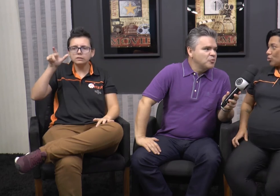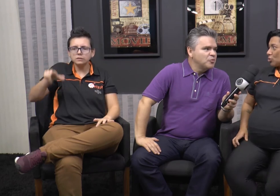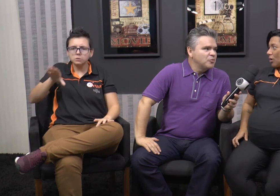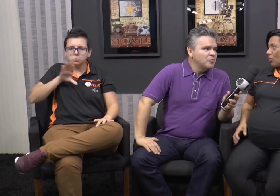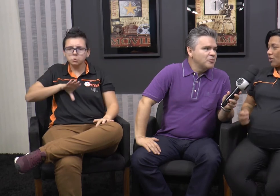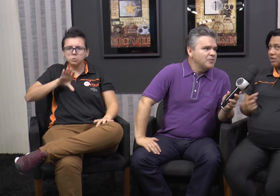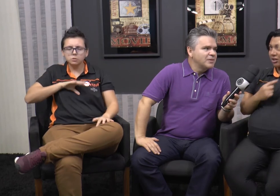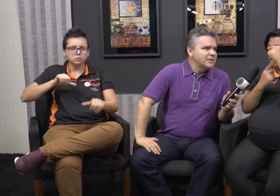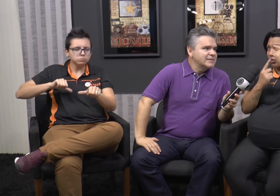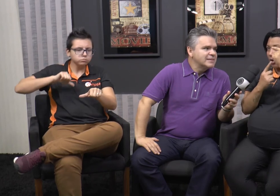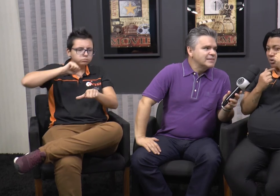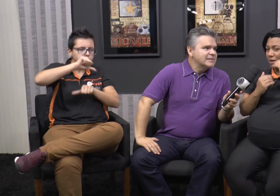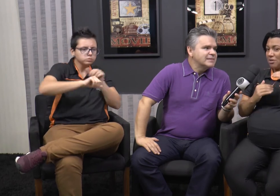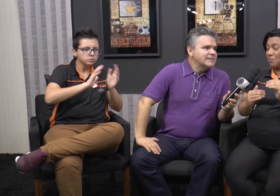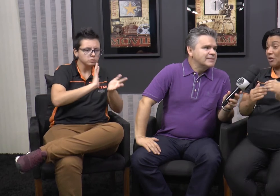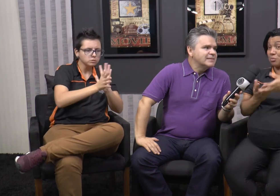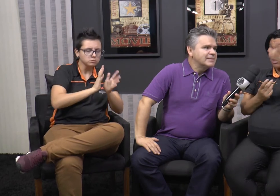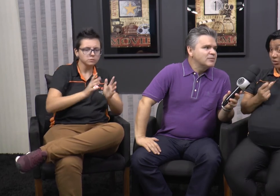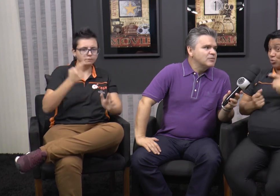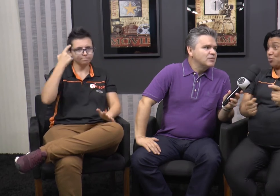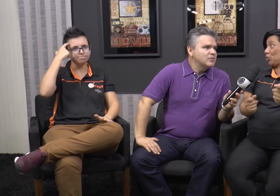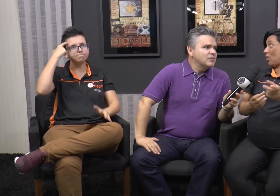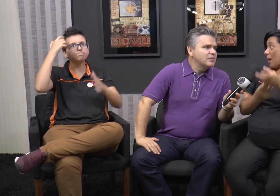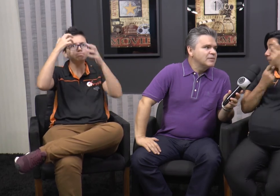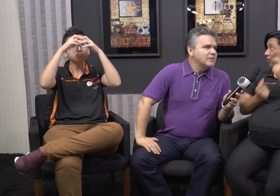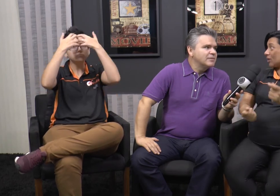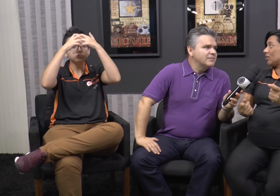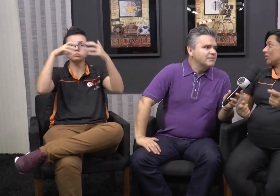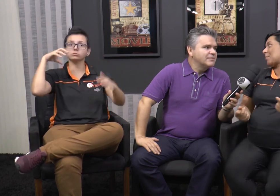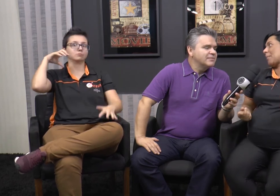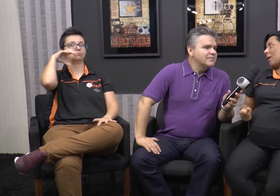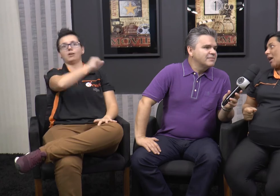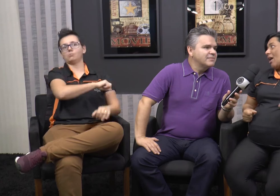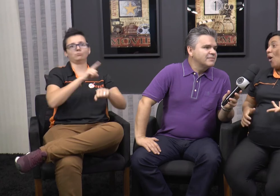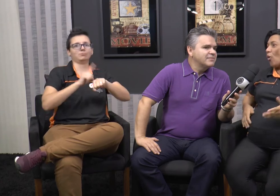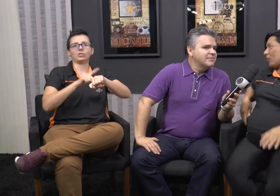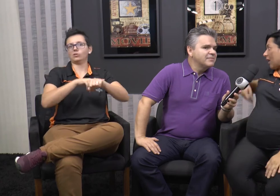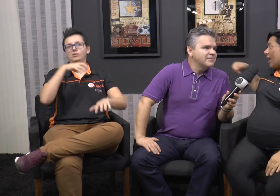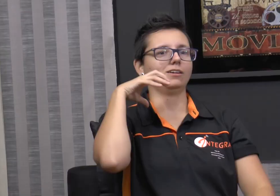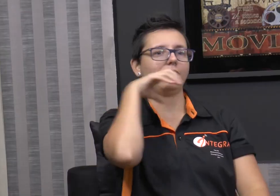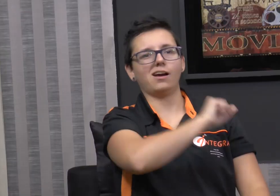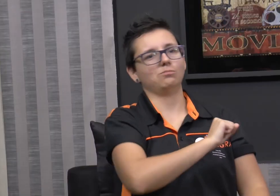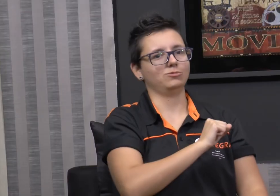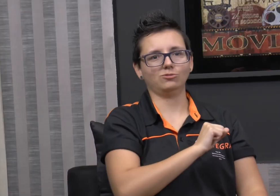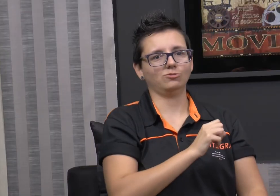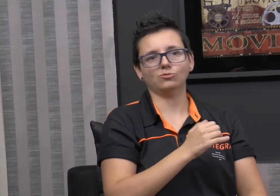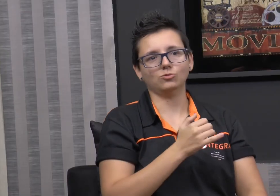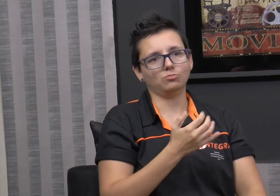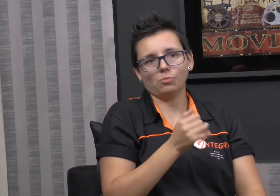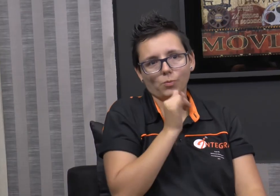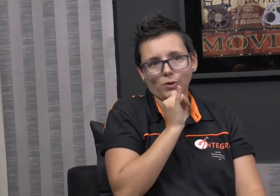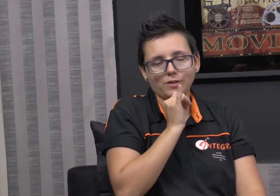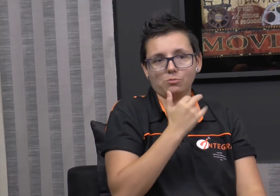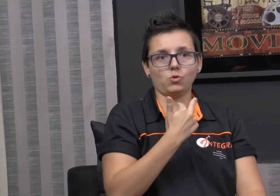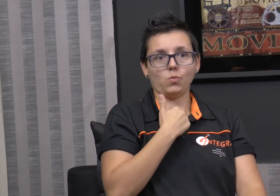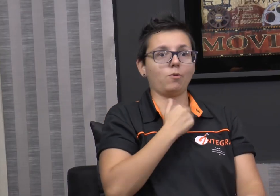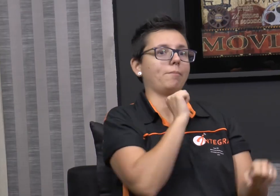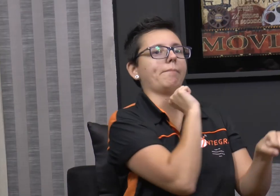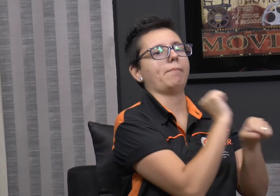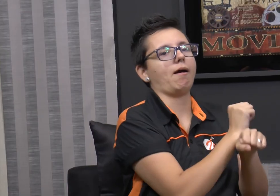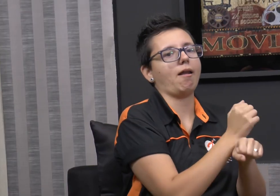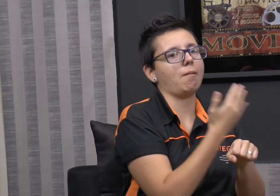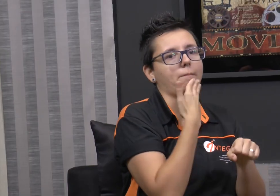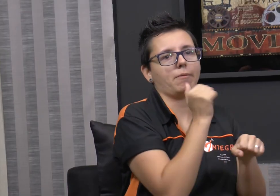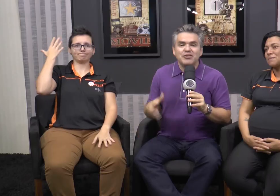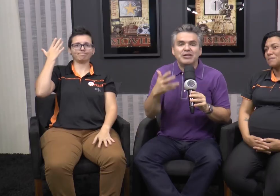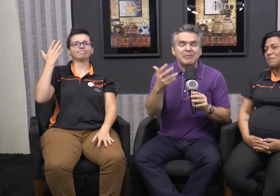Eu ouço uma coisa, transformo em libras e passo, mas é tudo muito rápido, né, não dá pra parar. Ou eu falar, Alex, para um pouquinho que eu vou pensar aqui, como é eu vou interpretar